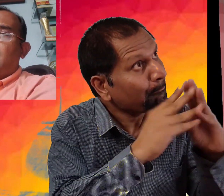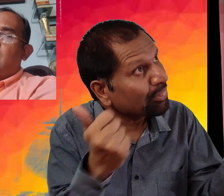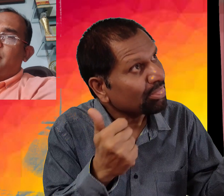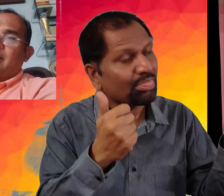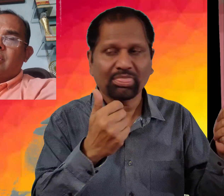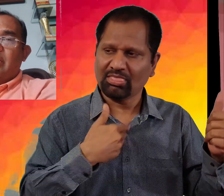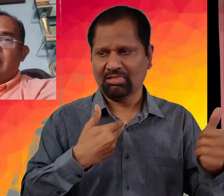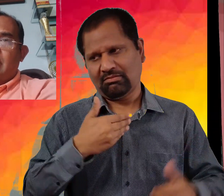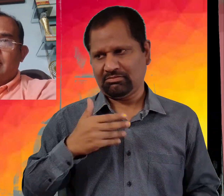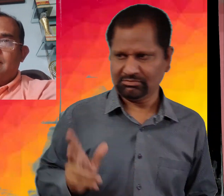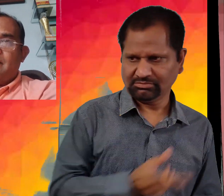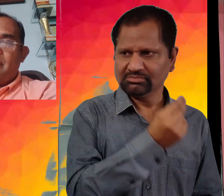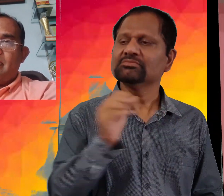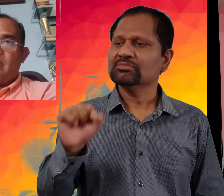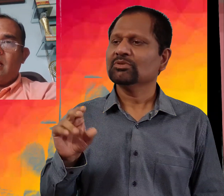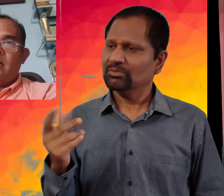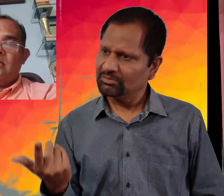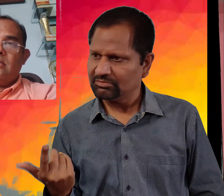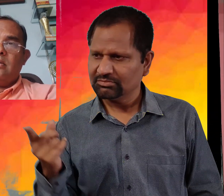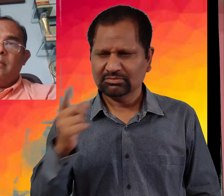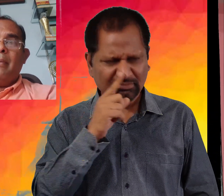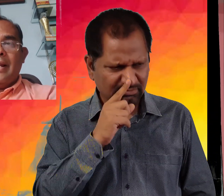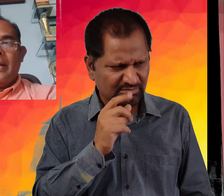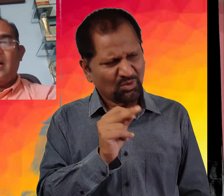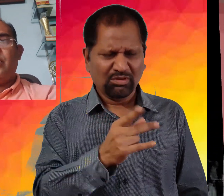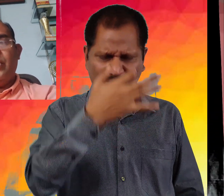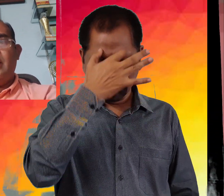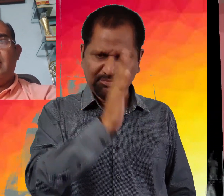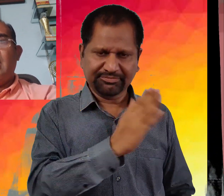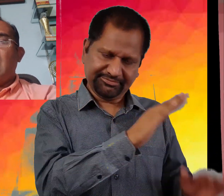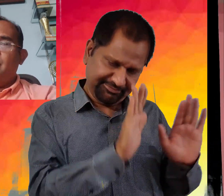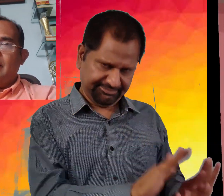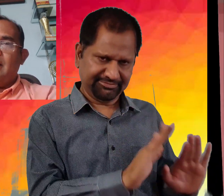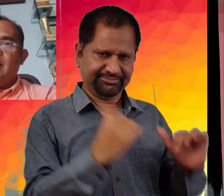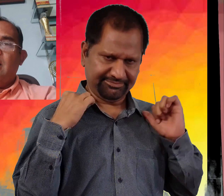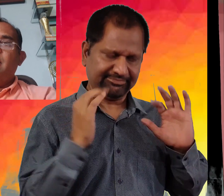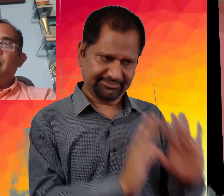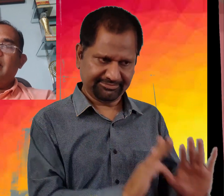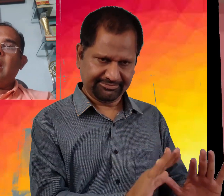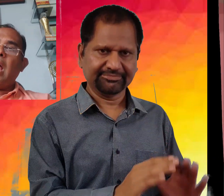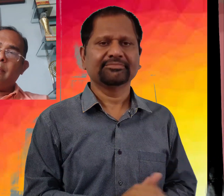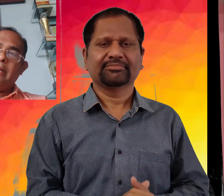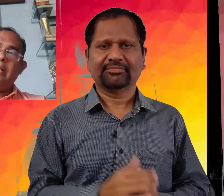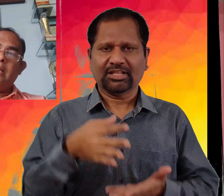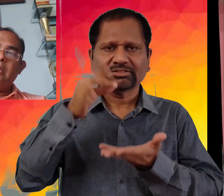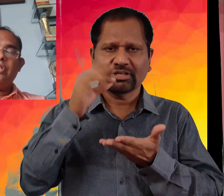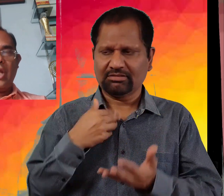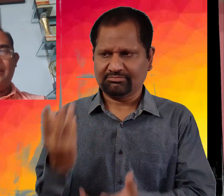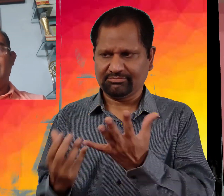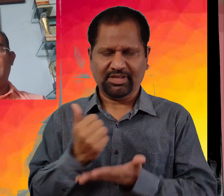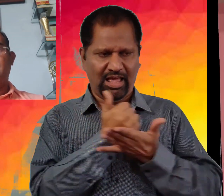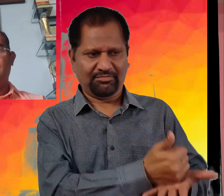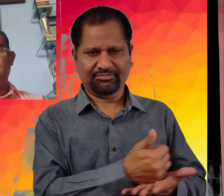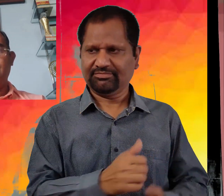سا کم ہوگا ہم یہاں سے چلے جائیں گے محلہ نے کہا کیوں نہیں آپ بیٹھئے میں آپ کے لئے